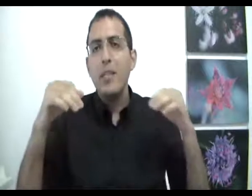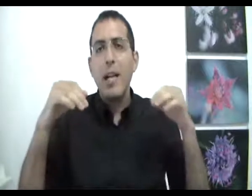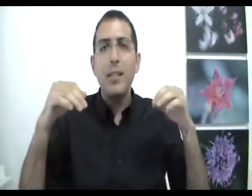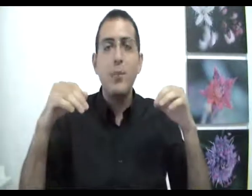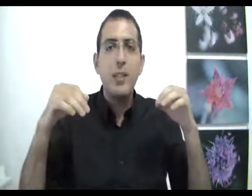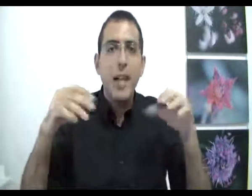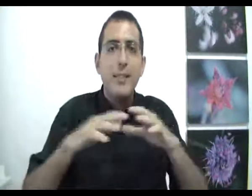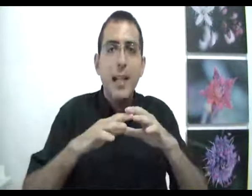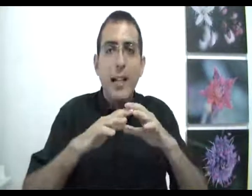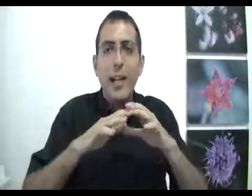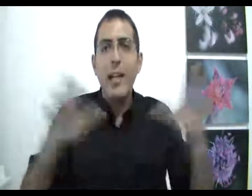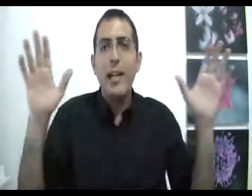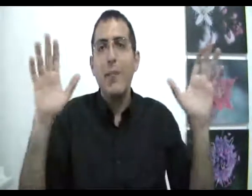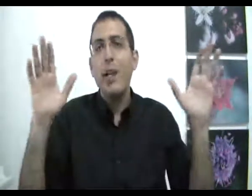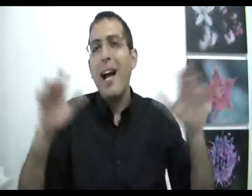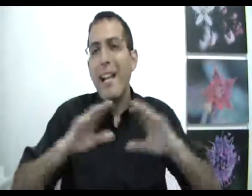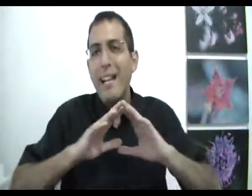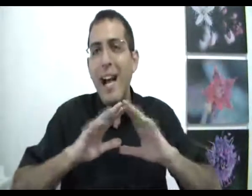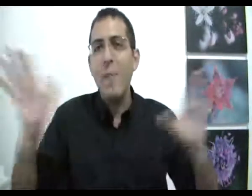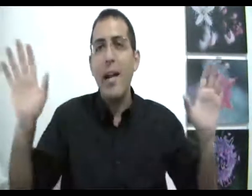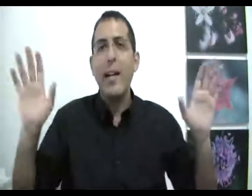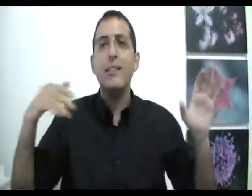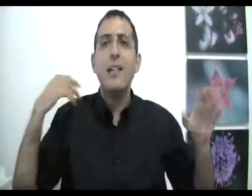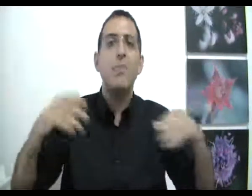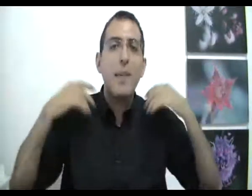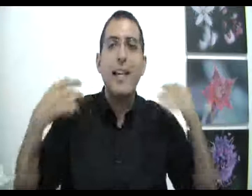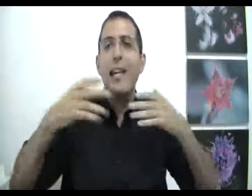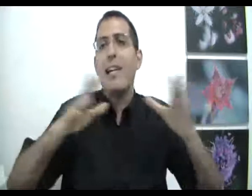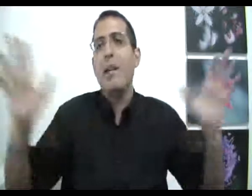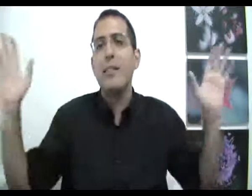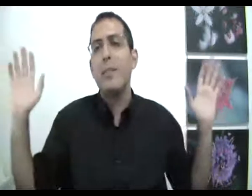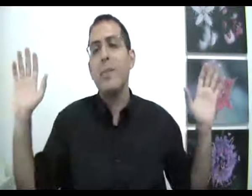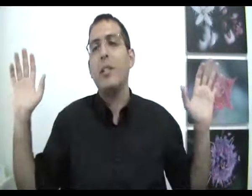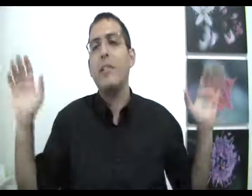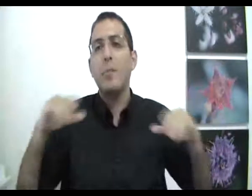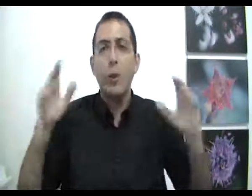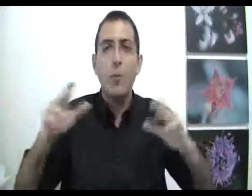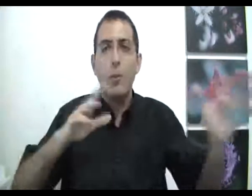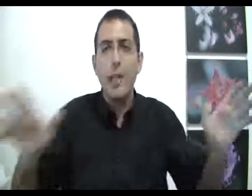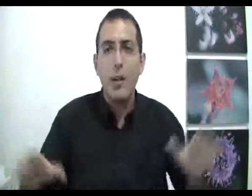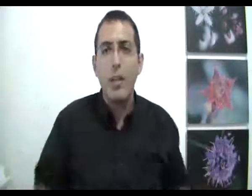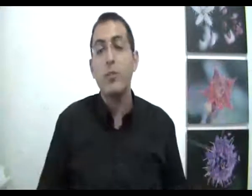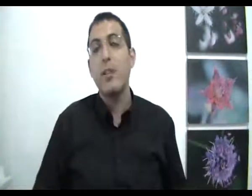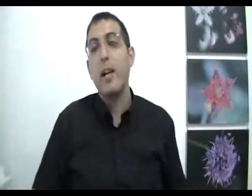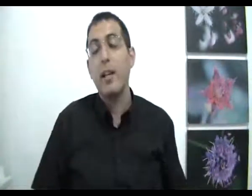שהאדם עושה זה אקראי לגמרי. הלגמרי אקראי. סתם, במקה לגמרי רצית את מה שרצית. בדיוק, באותו מידי יכולת לרצות דבר אחר.